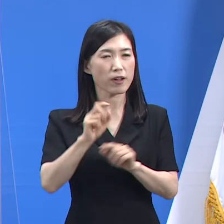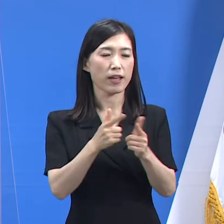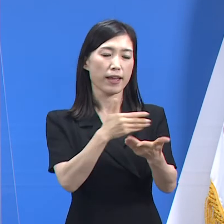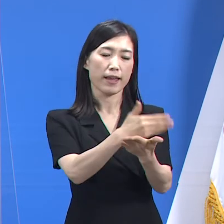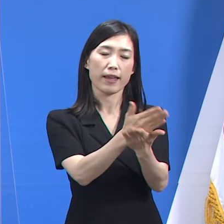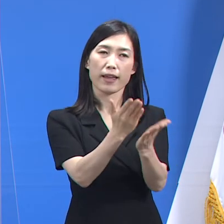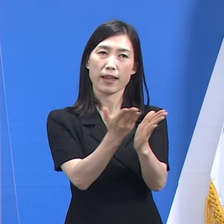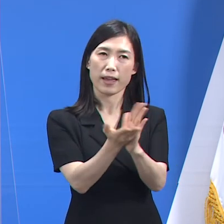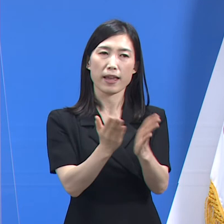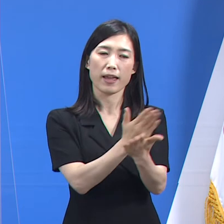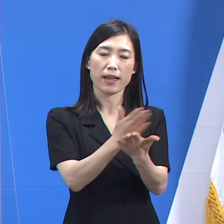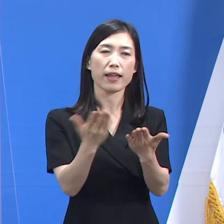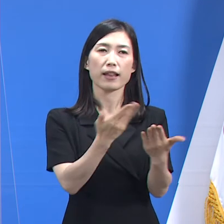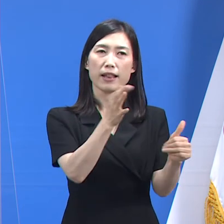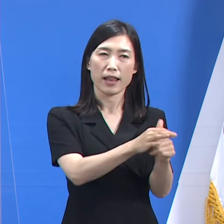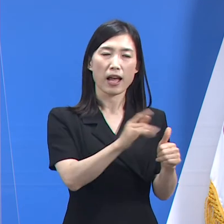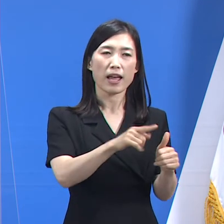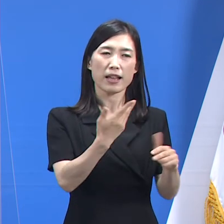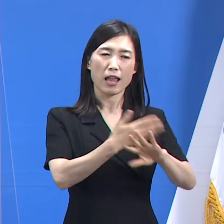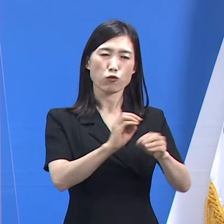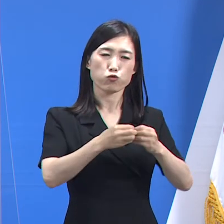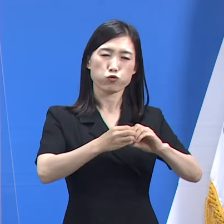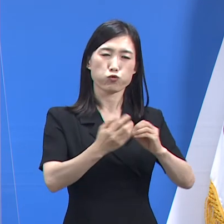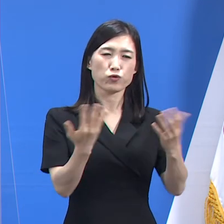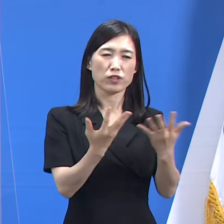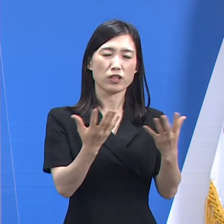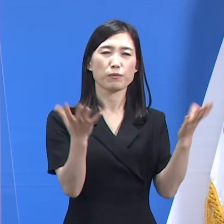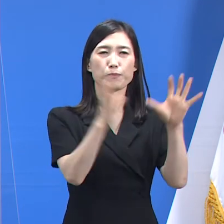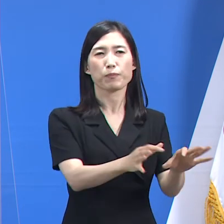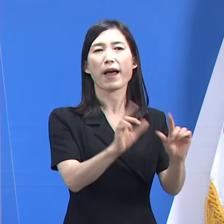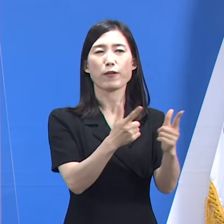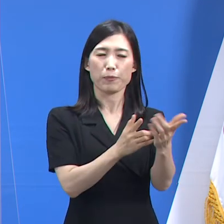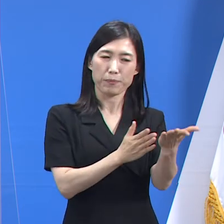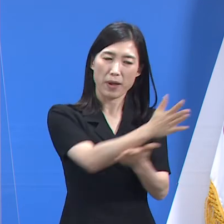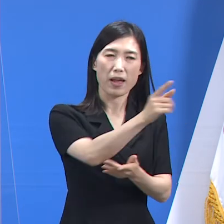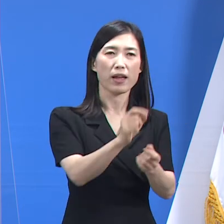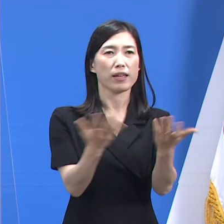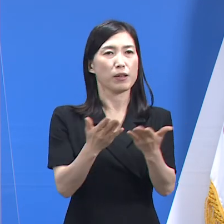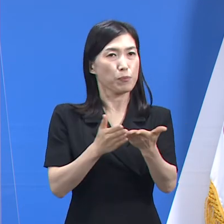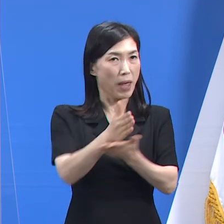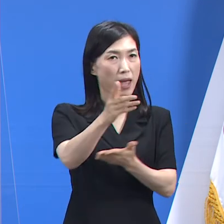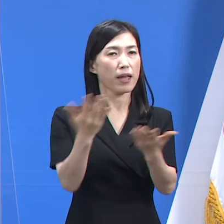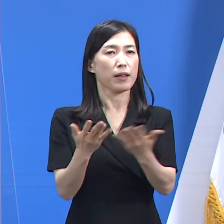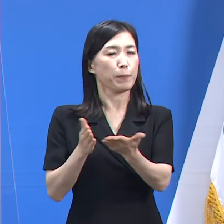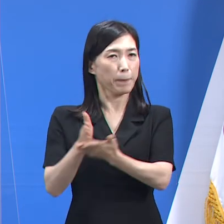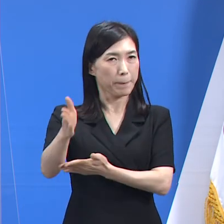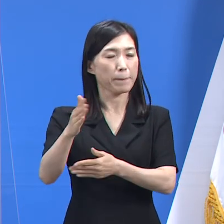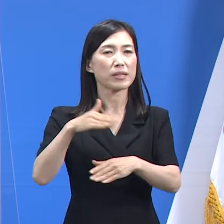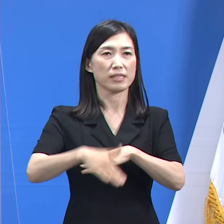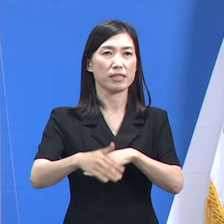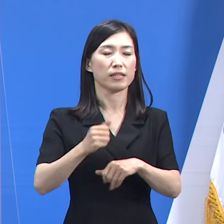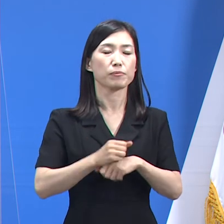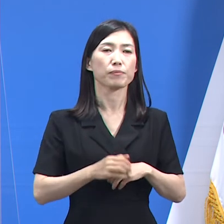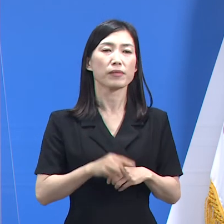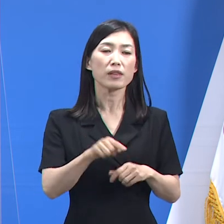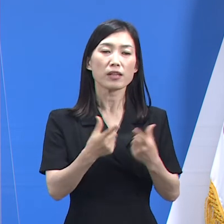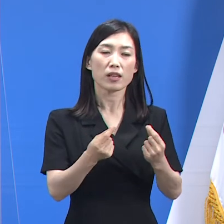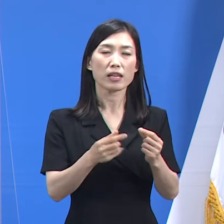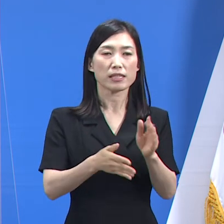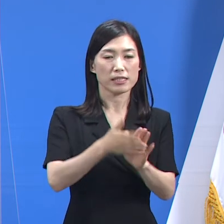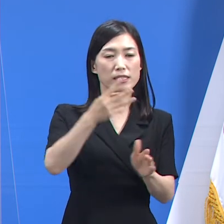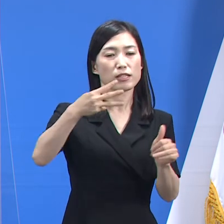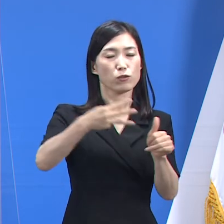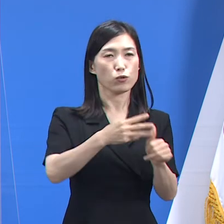전문성을 강화해 업무 효율을 높였습니다. 이러한 체계 개선을 통해 도와 시군보건소가